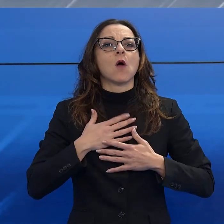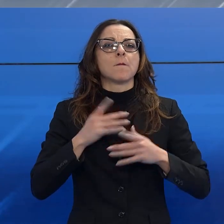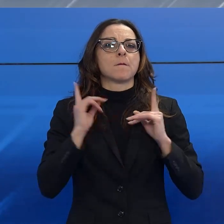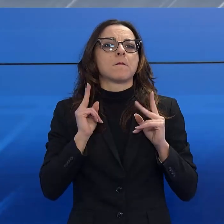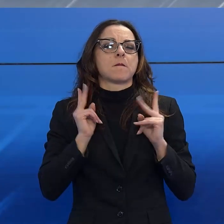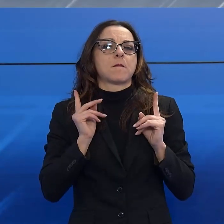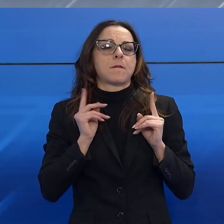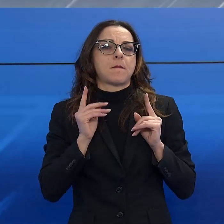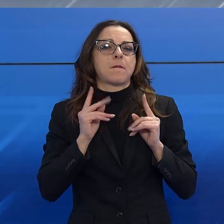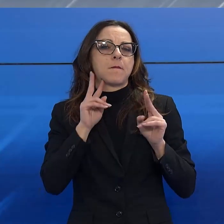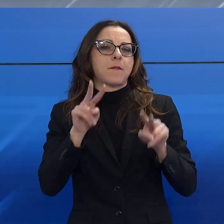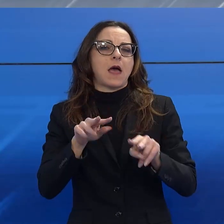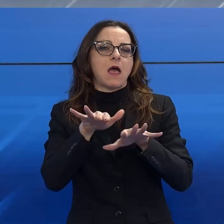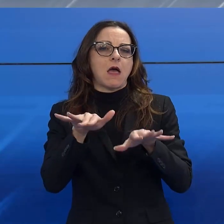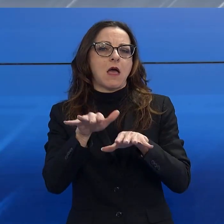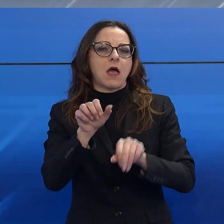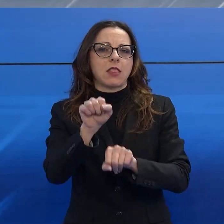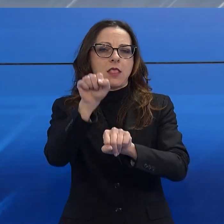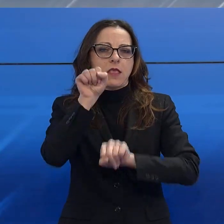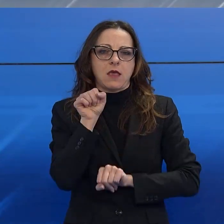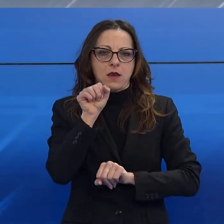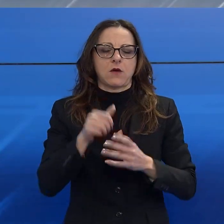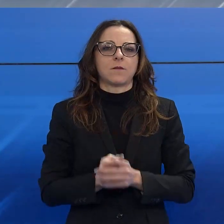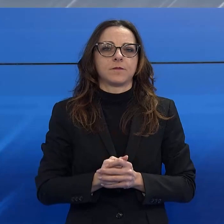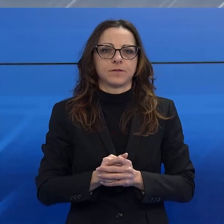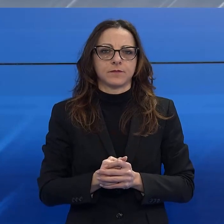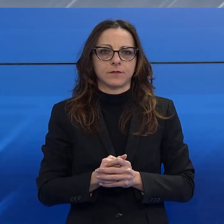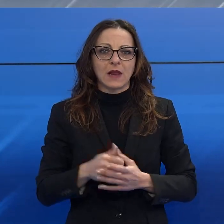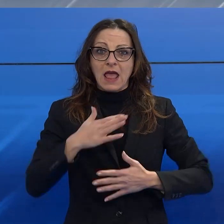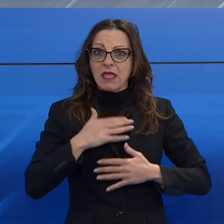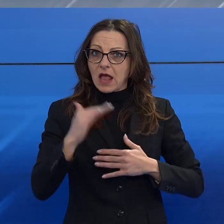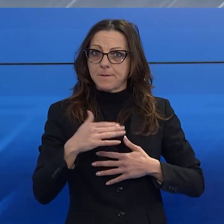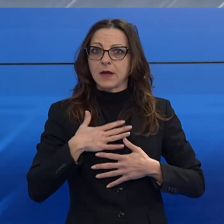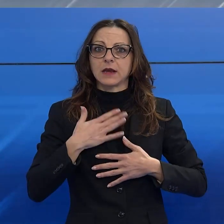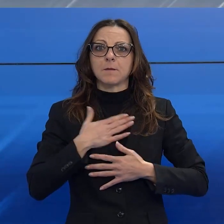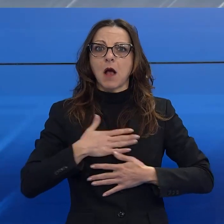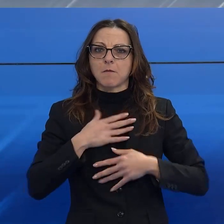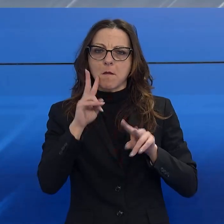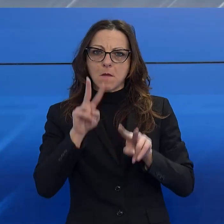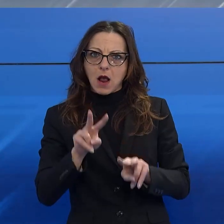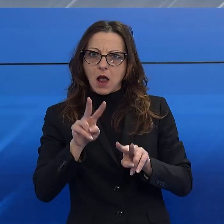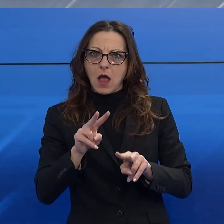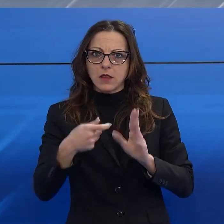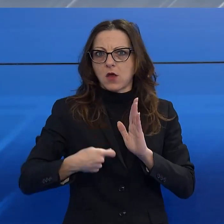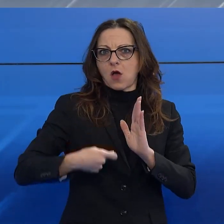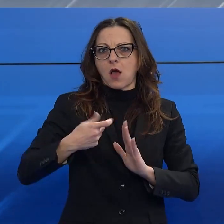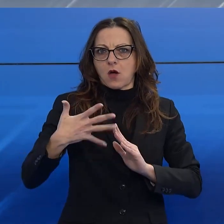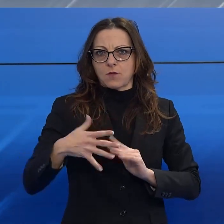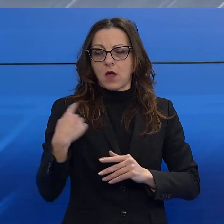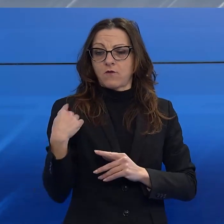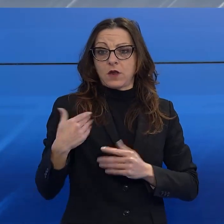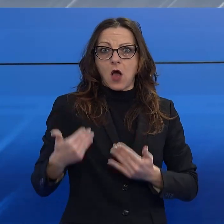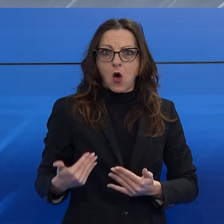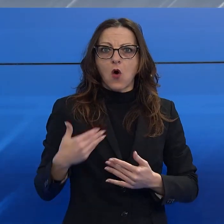L'innalzamento dell'età minima per fare il bagnino rischia di pesare molto sulla prossima stagione turistica. Se fino ad oggi bastava avere 16